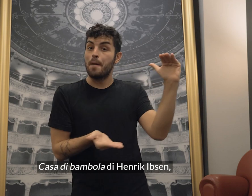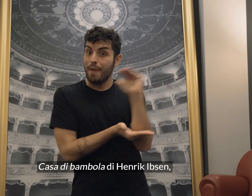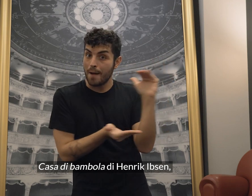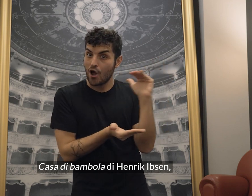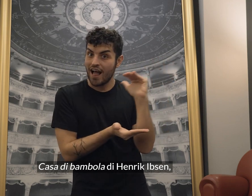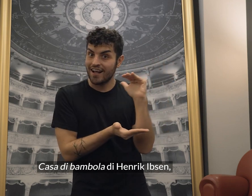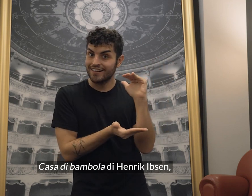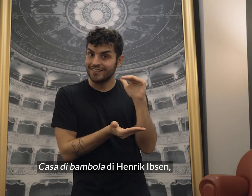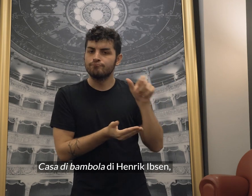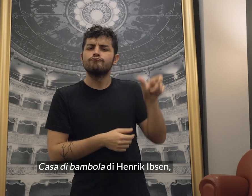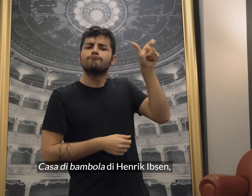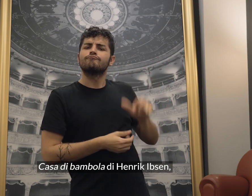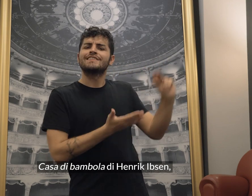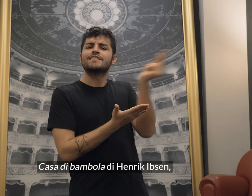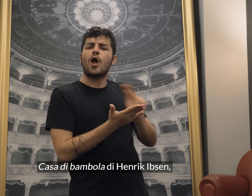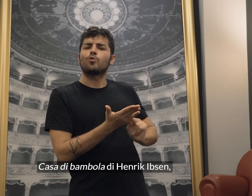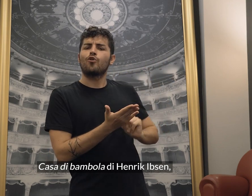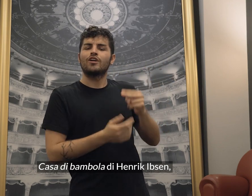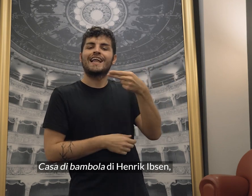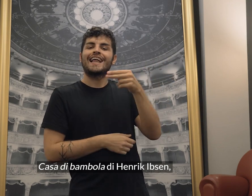di Eric Ibsen